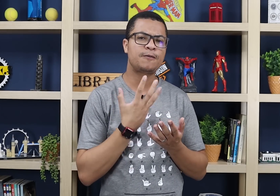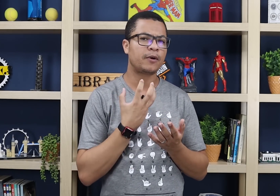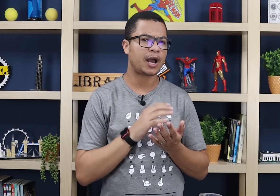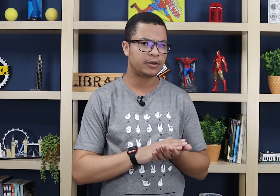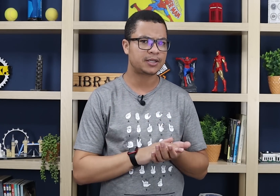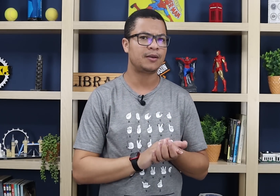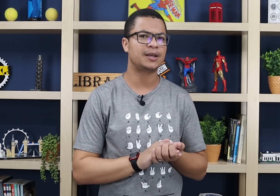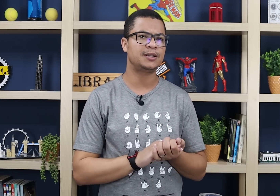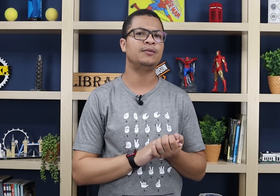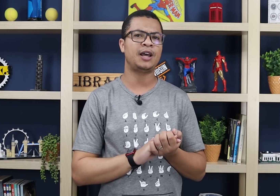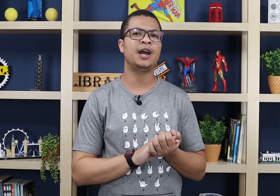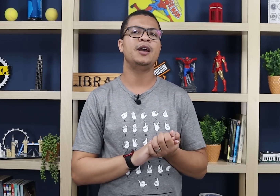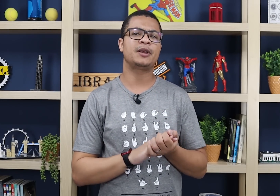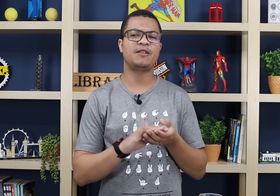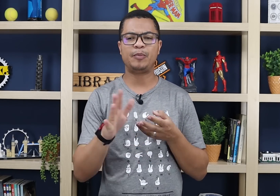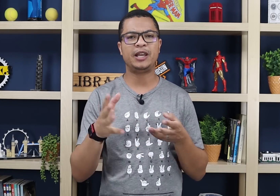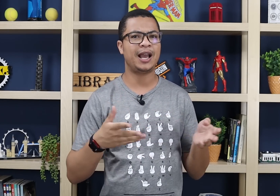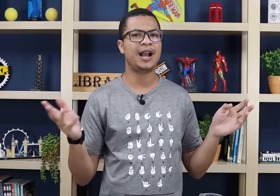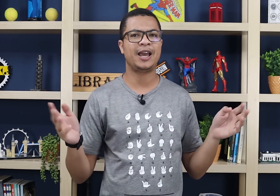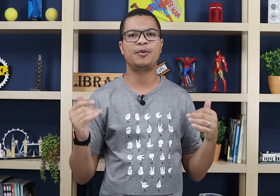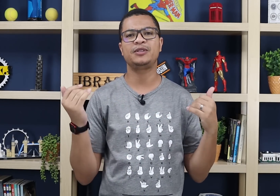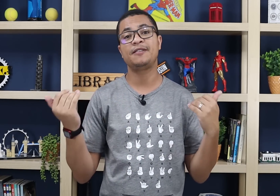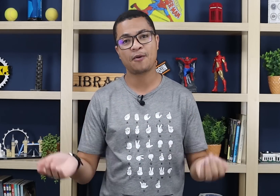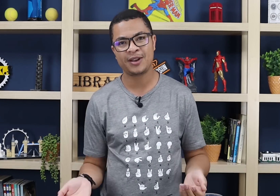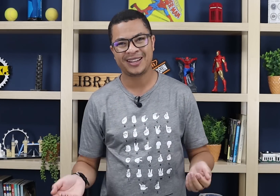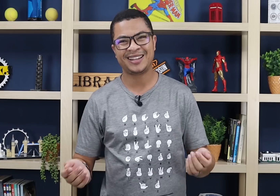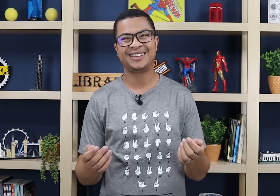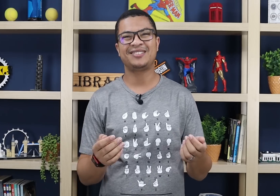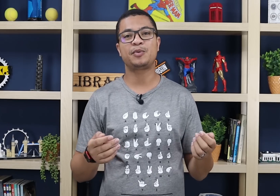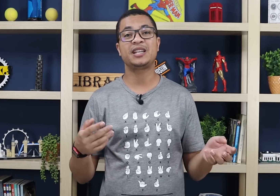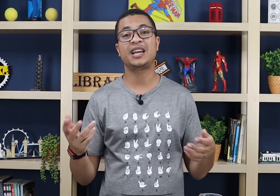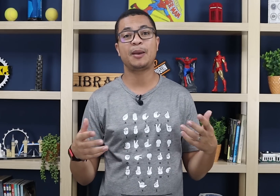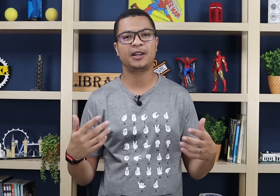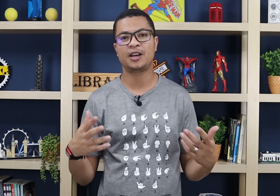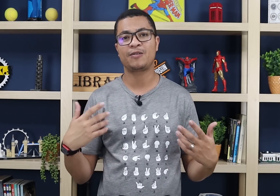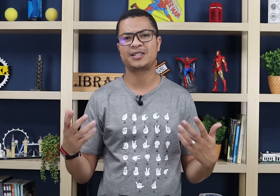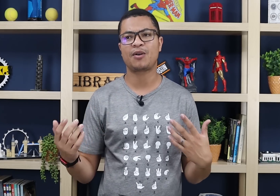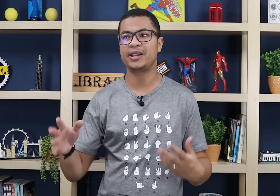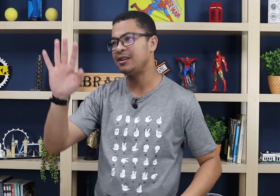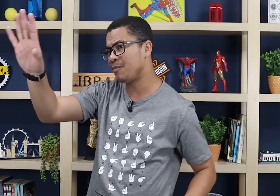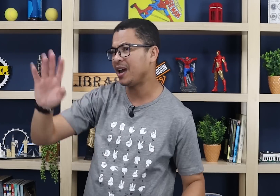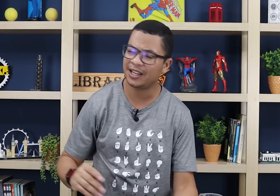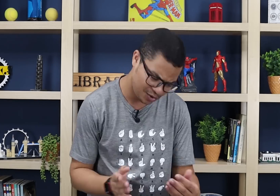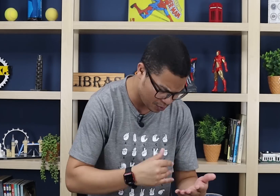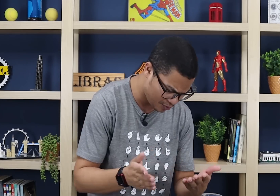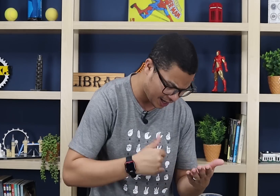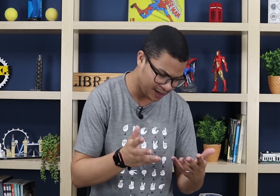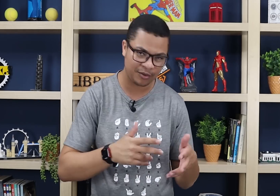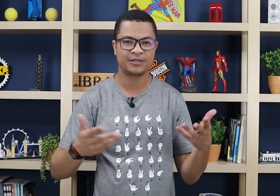focado nessa anotação, né? Porque você não vai poder carregar ela pra onde você for, né? Vamos supor que você tá interpretando, conversando com alguém, Então pera aí, deixa eu procurar aqui que eu...